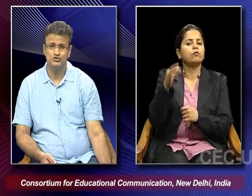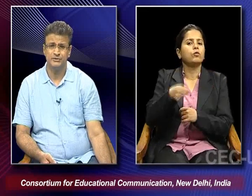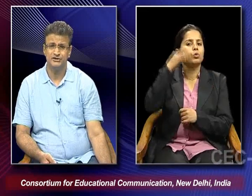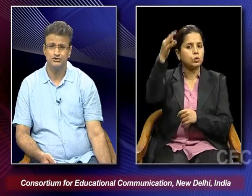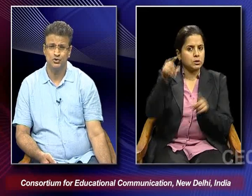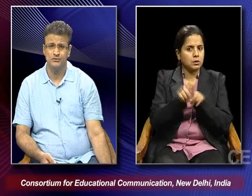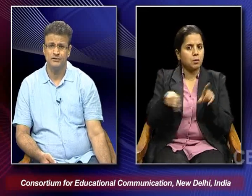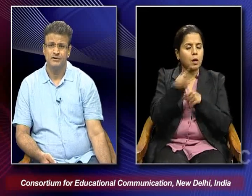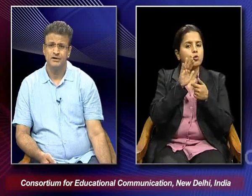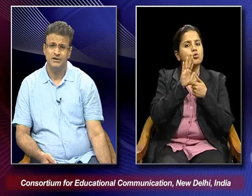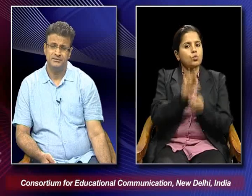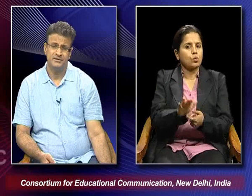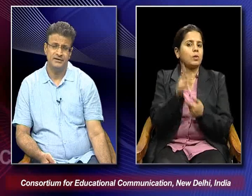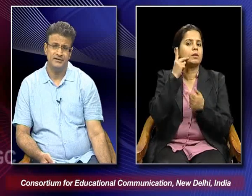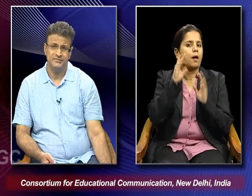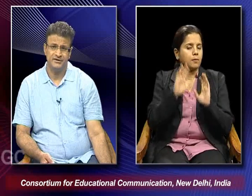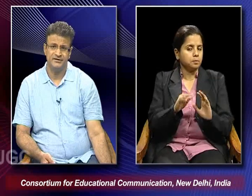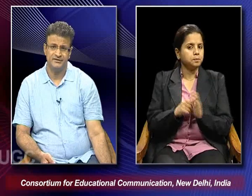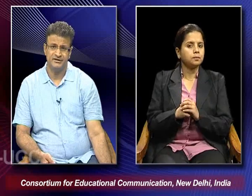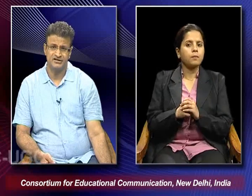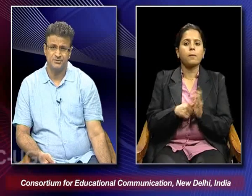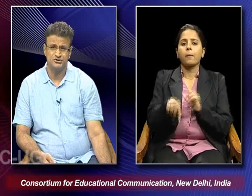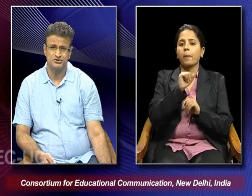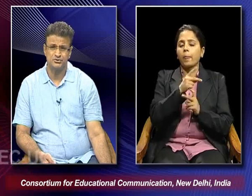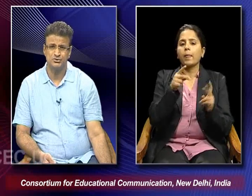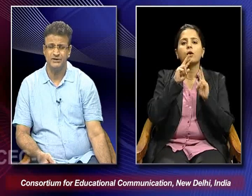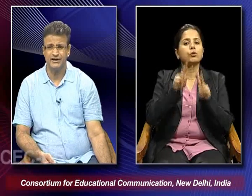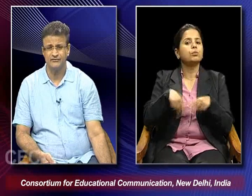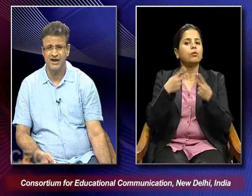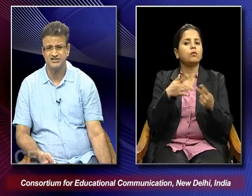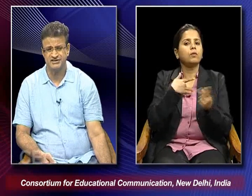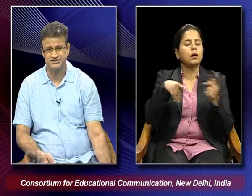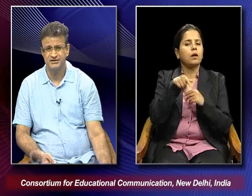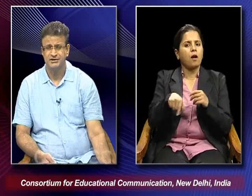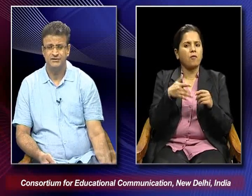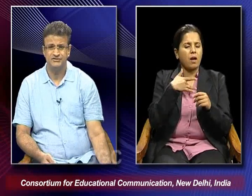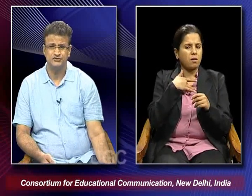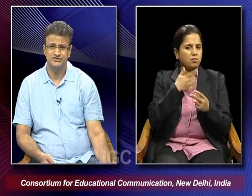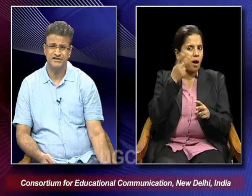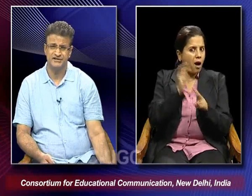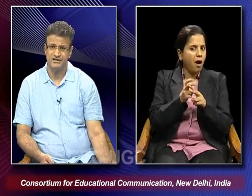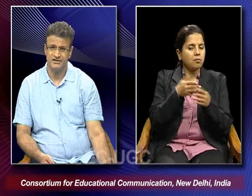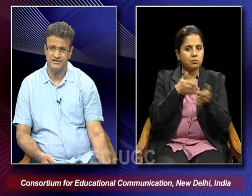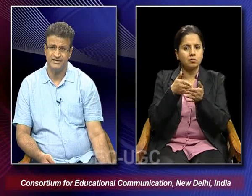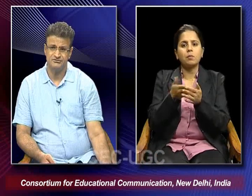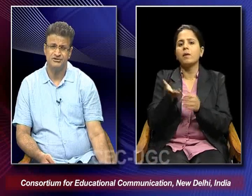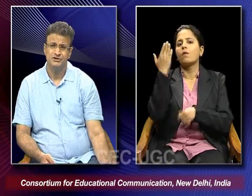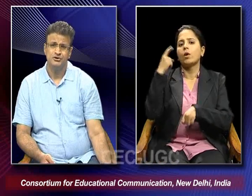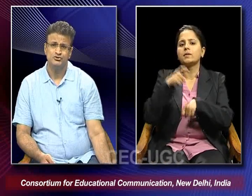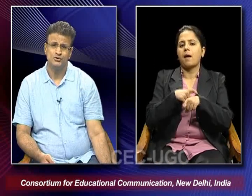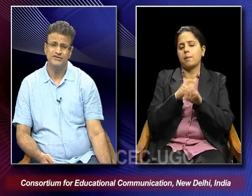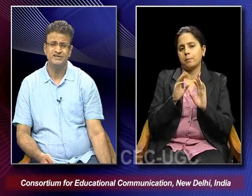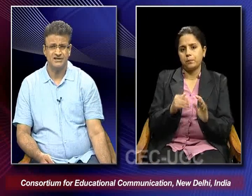was also being shown in response to the kind of harshness which was there in the earlier times.